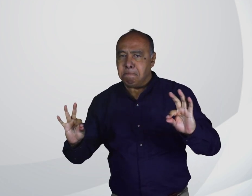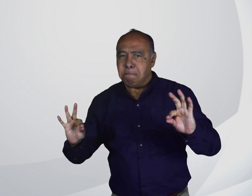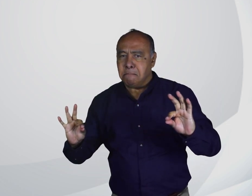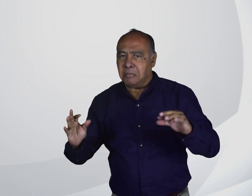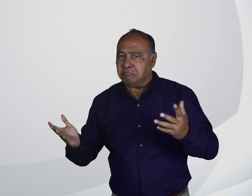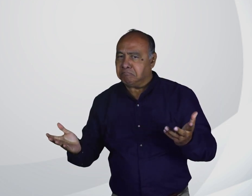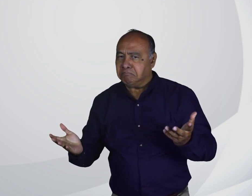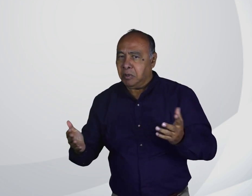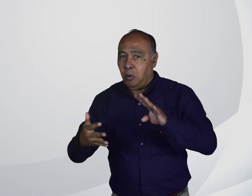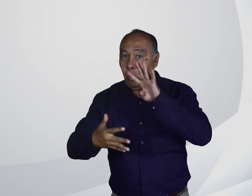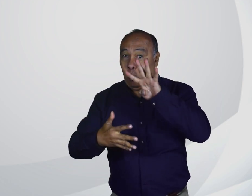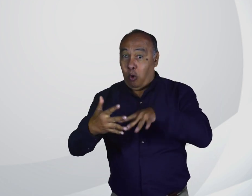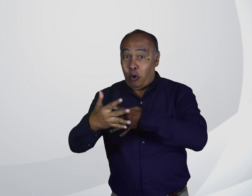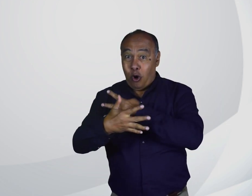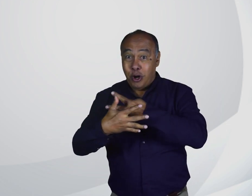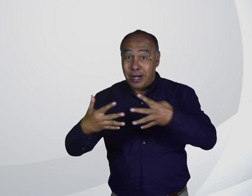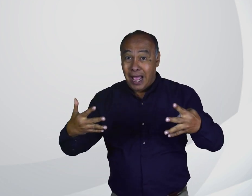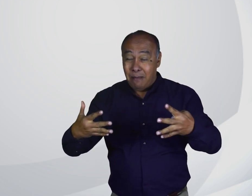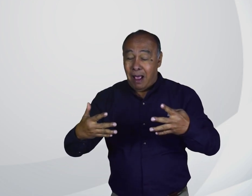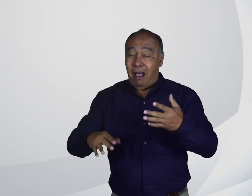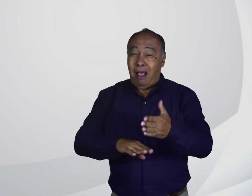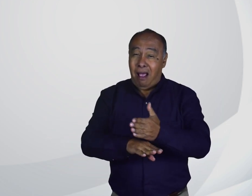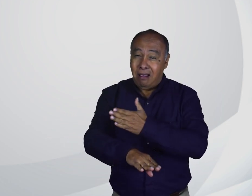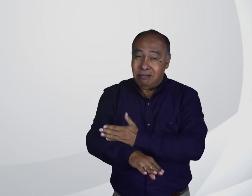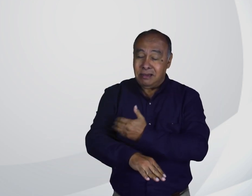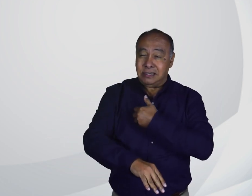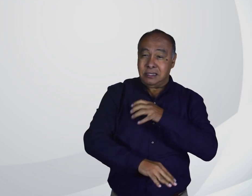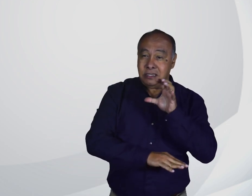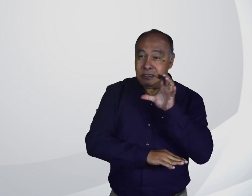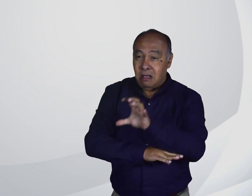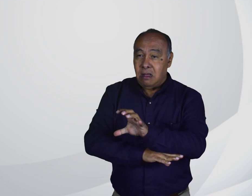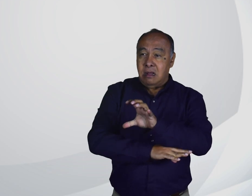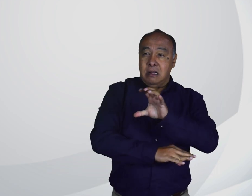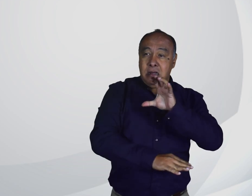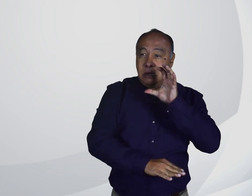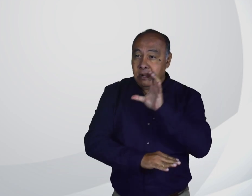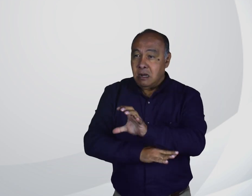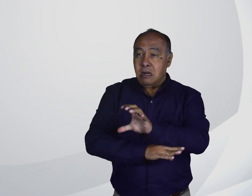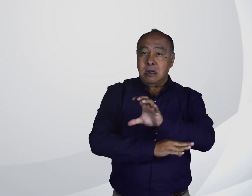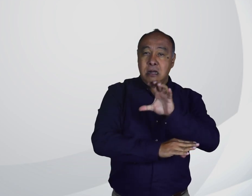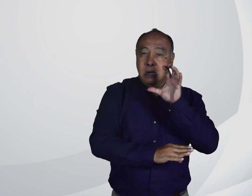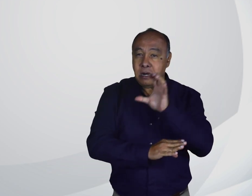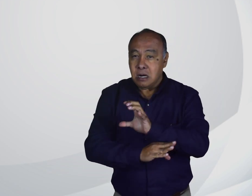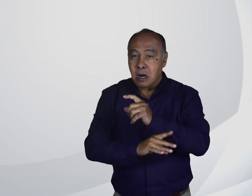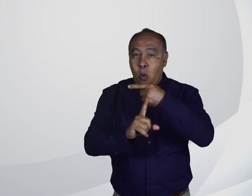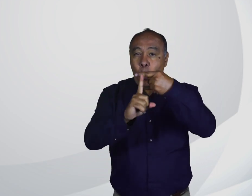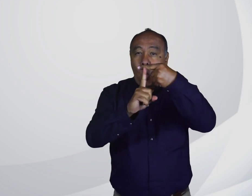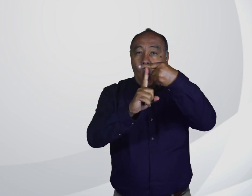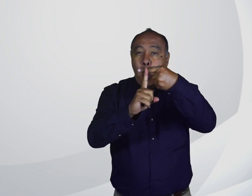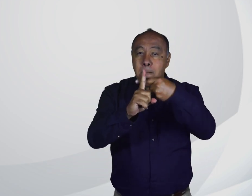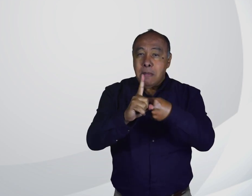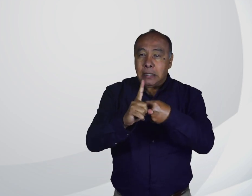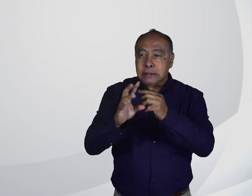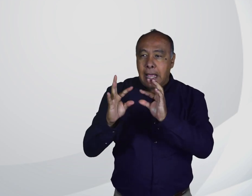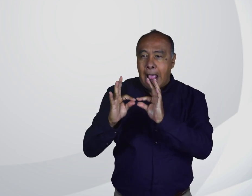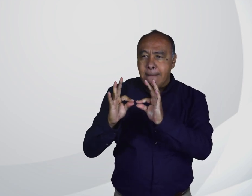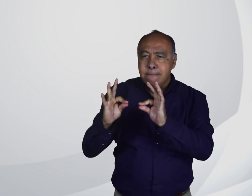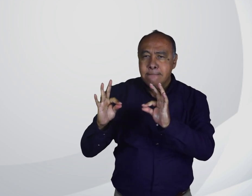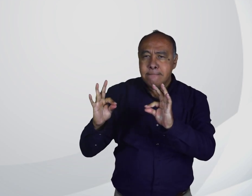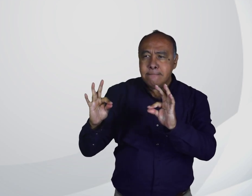a su respuesta conforme al cronograma de actividades durante el cual